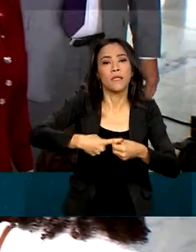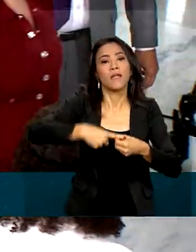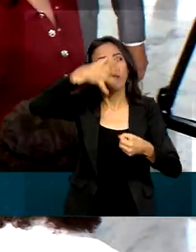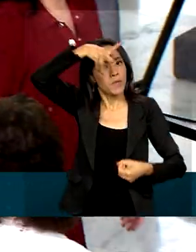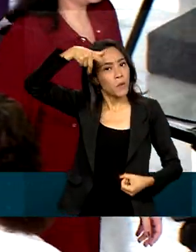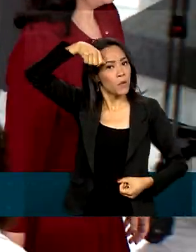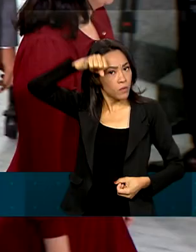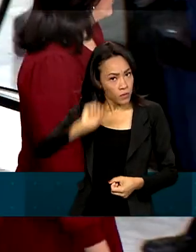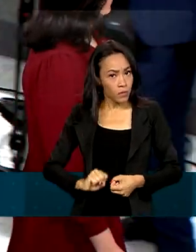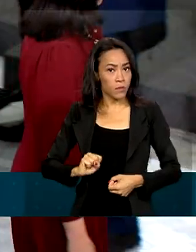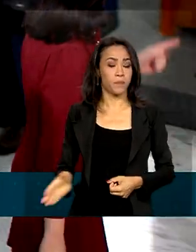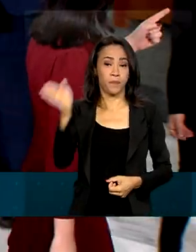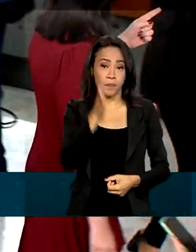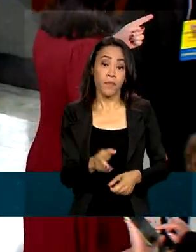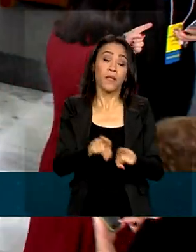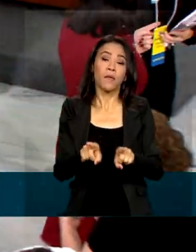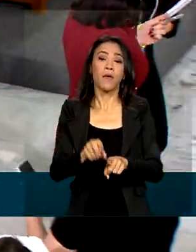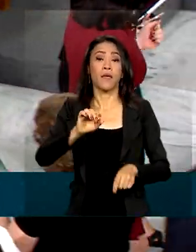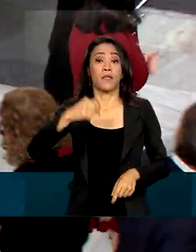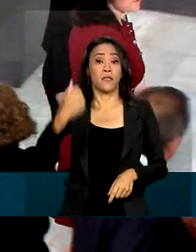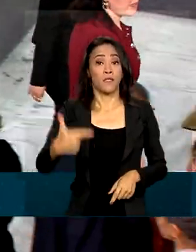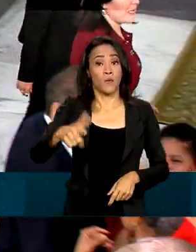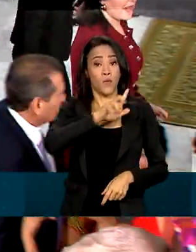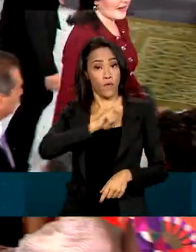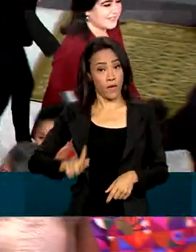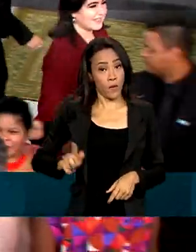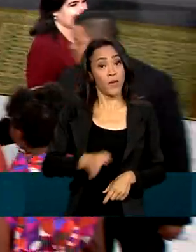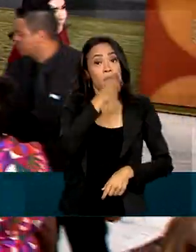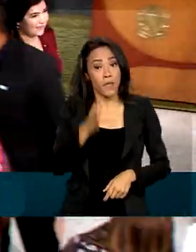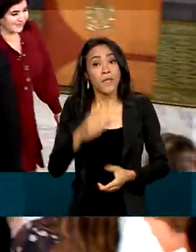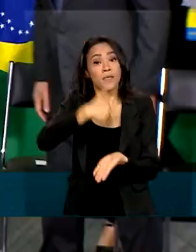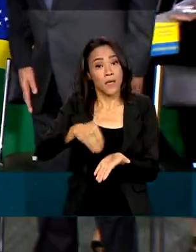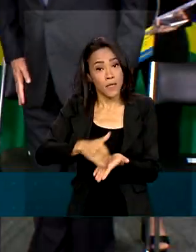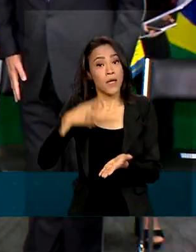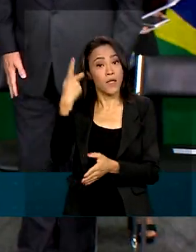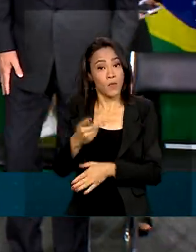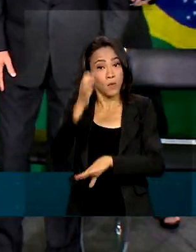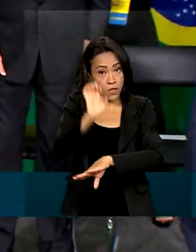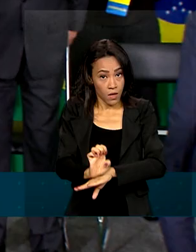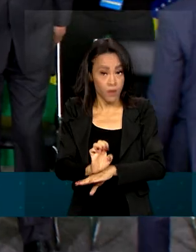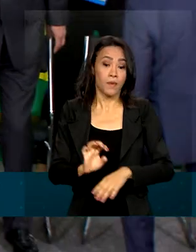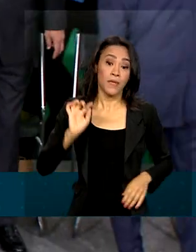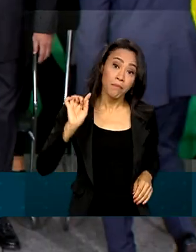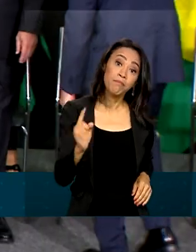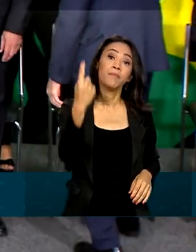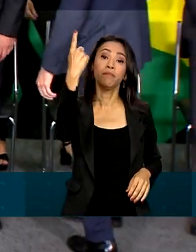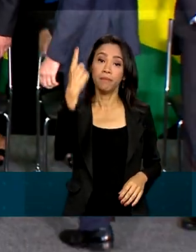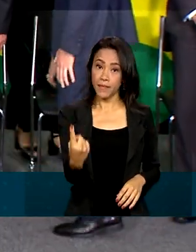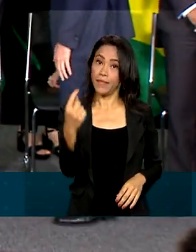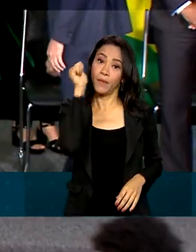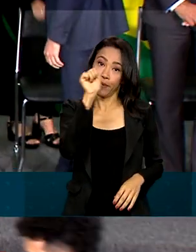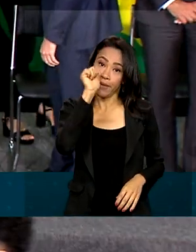Sul. Atuou como vice-governadora e secretária de gestão do Estado. E foi a primeira mulher a